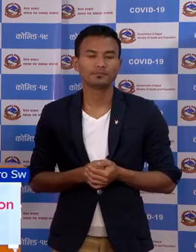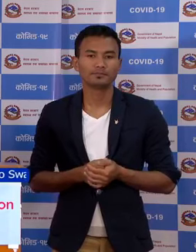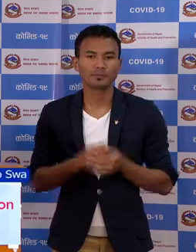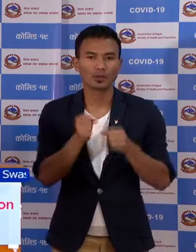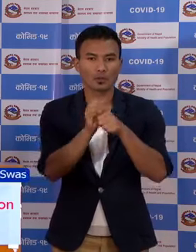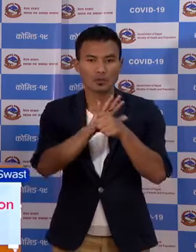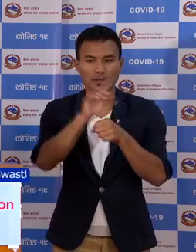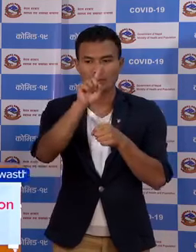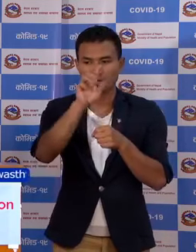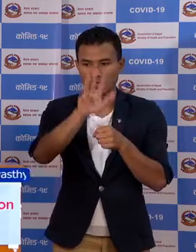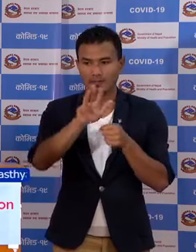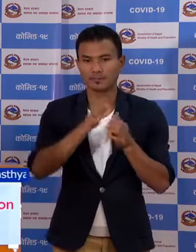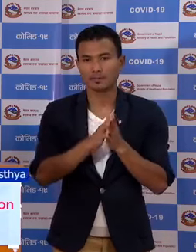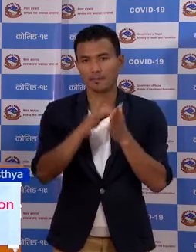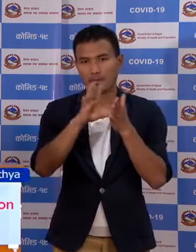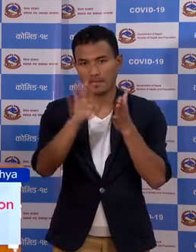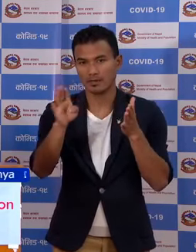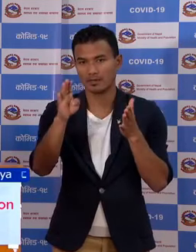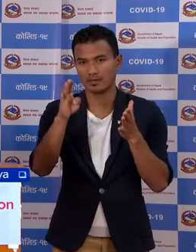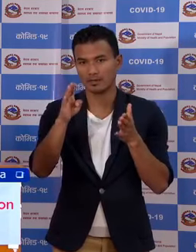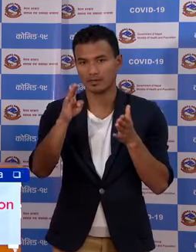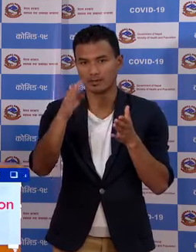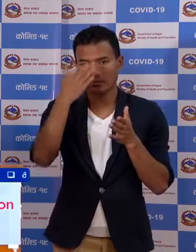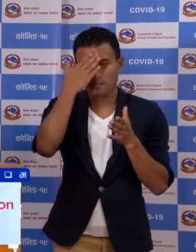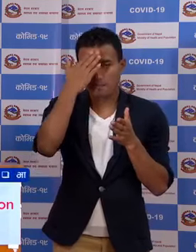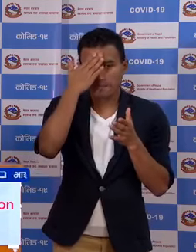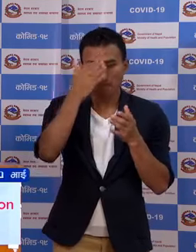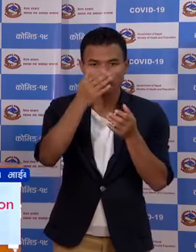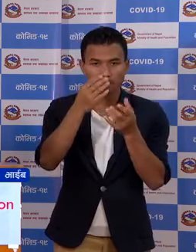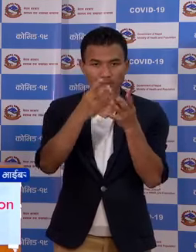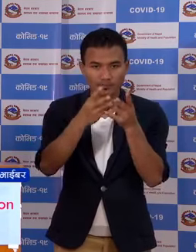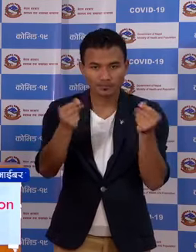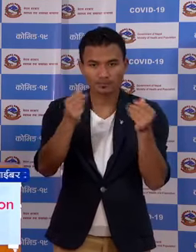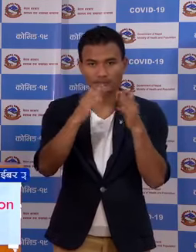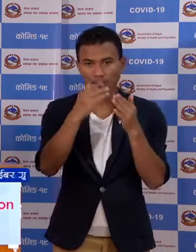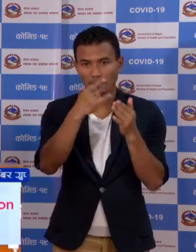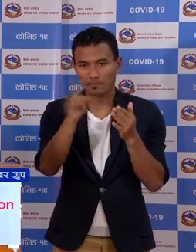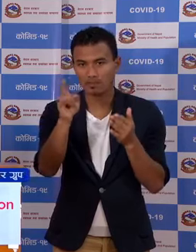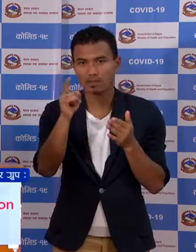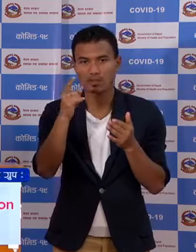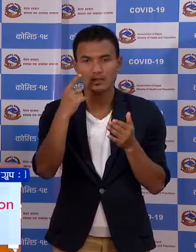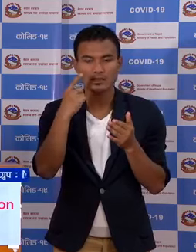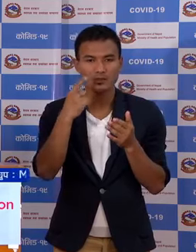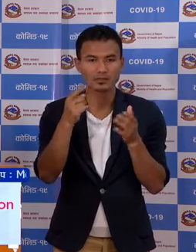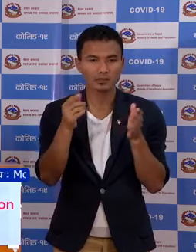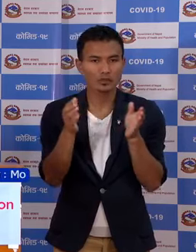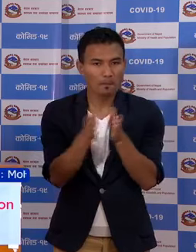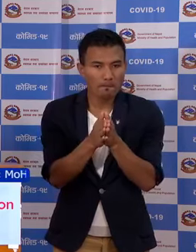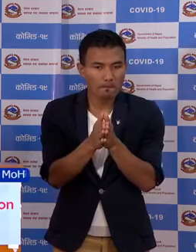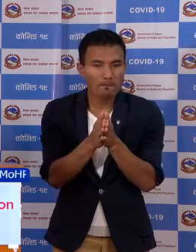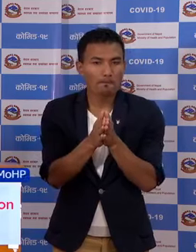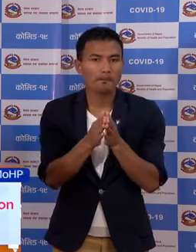कोबीड उन्नाइस बाट्र संक्रमन मुक्तवाई डिस्चार्ज हुने टोटल